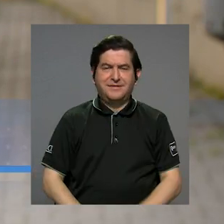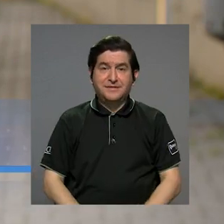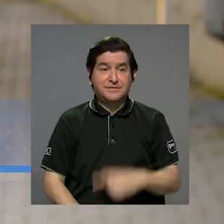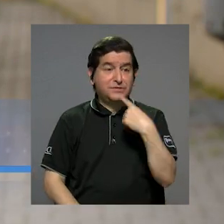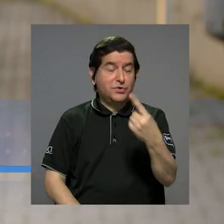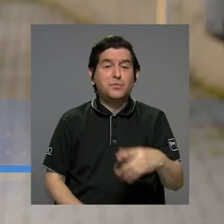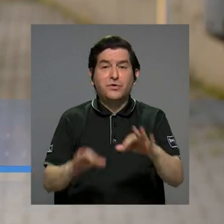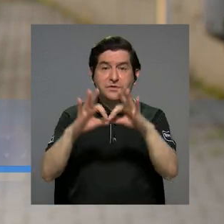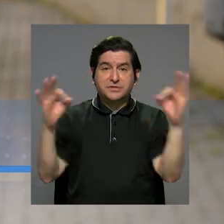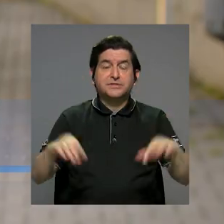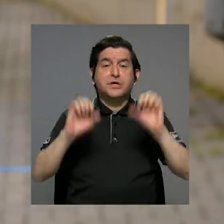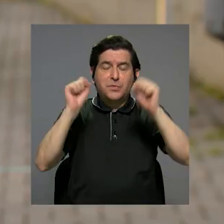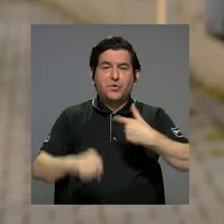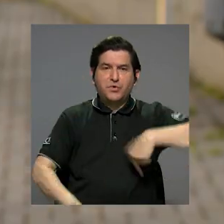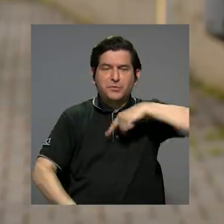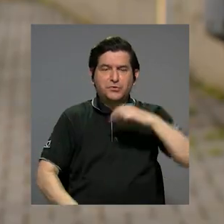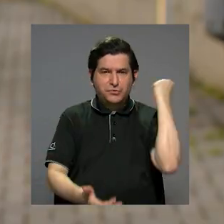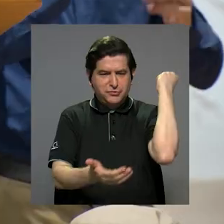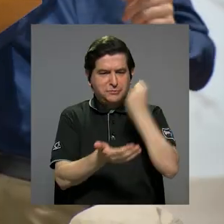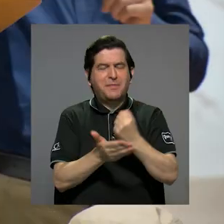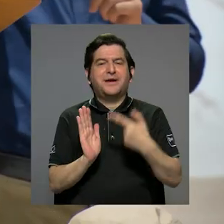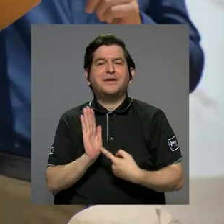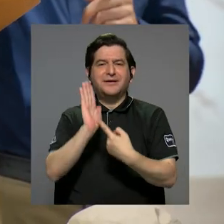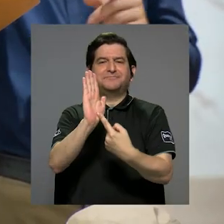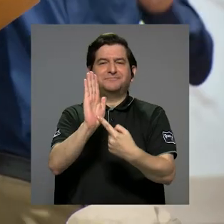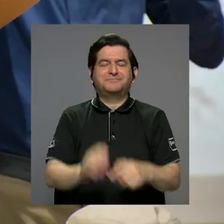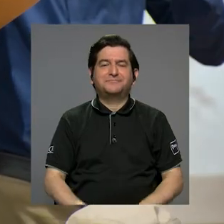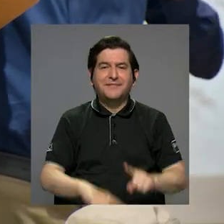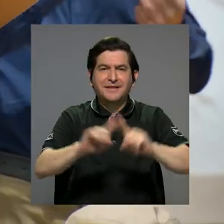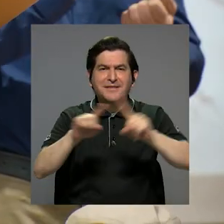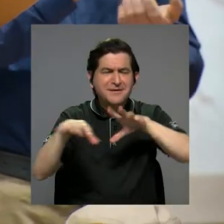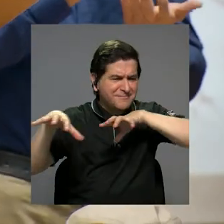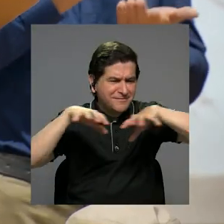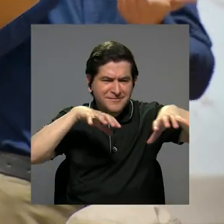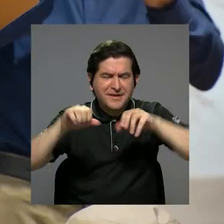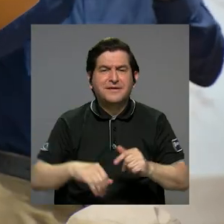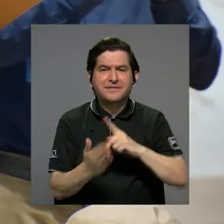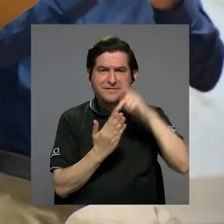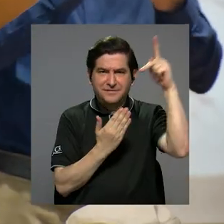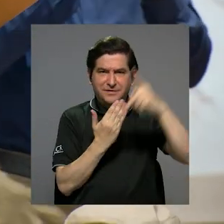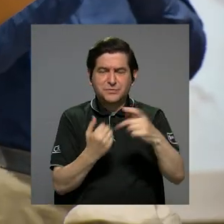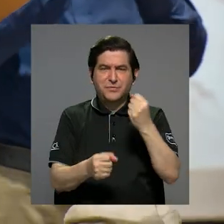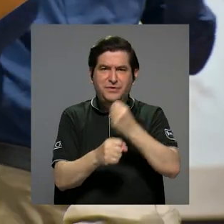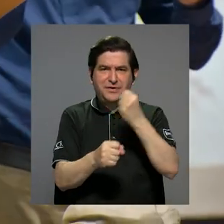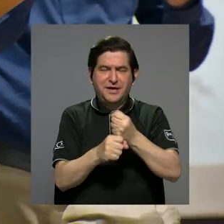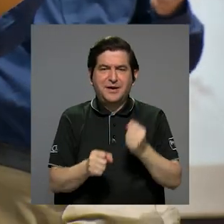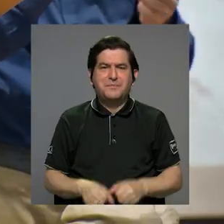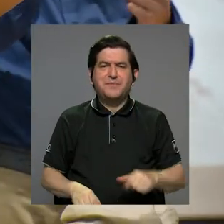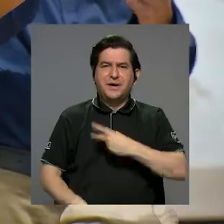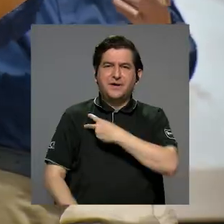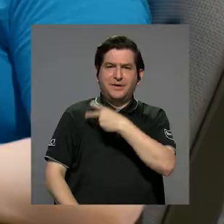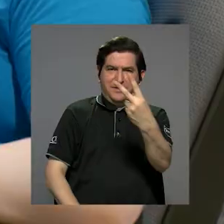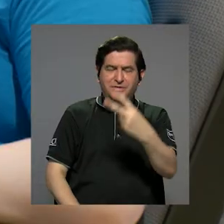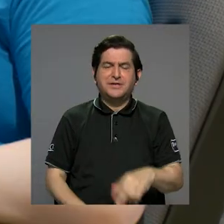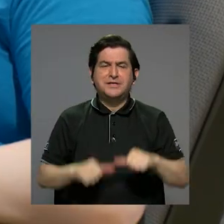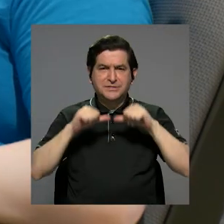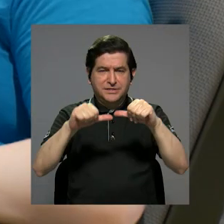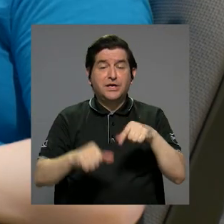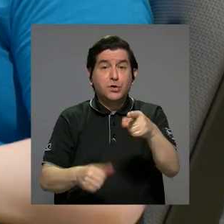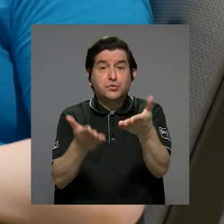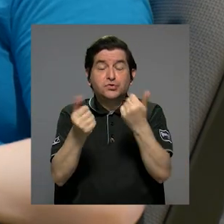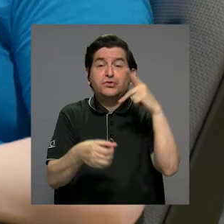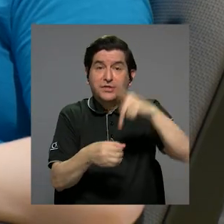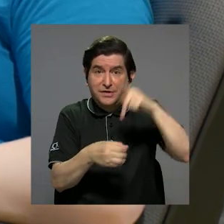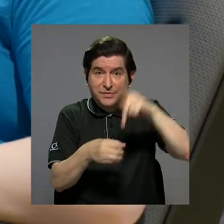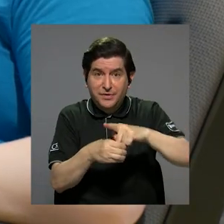como dice nuestro eslogan, podemos dejar nuestra huella. Las diversas actividades del programa de voluntariado continúan. Si desea